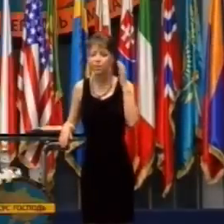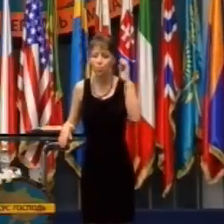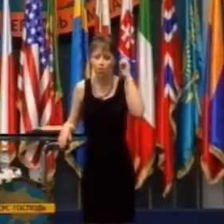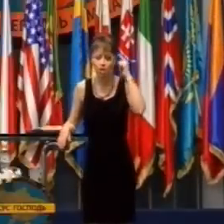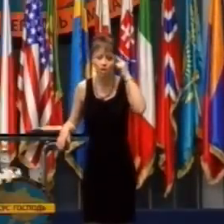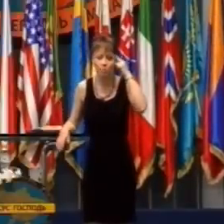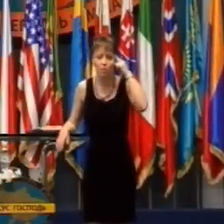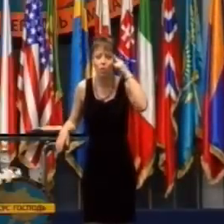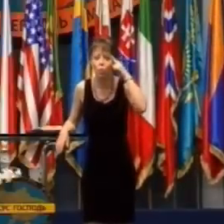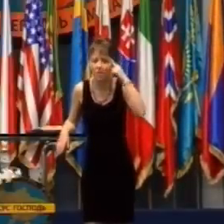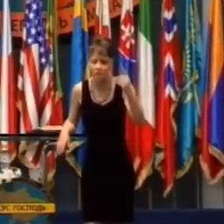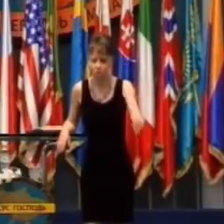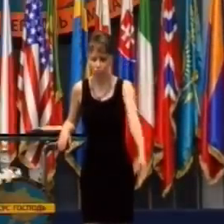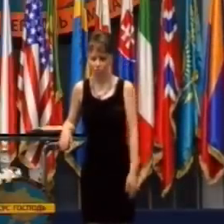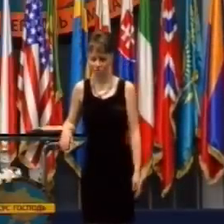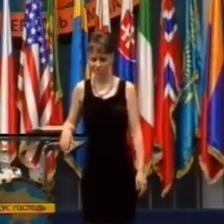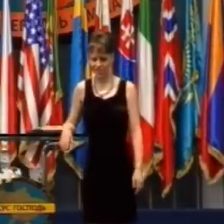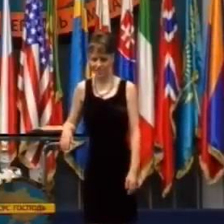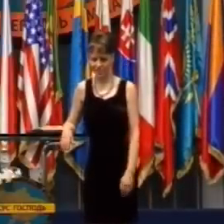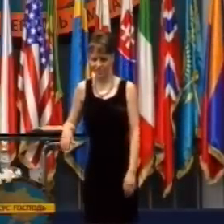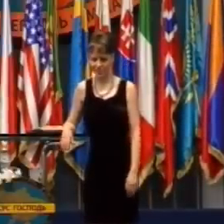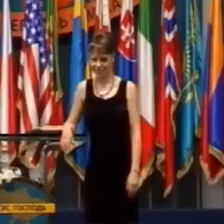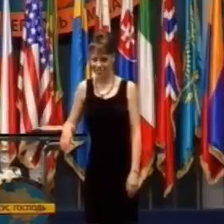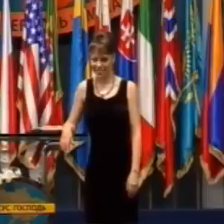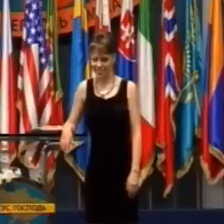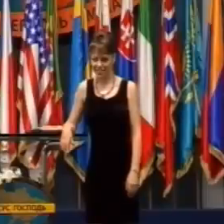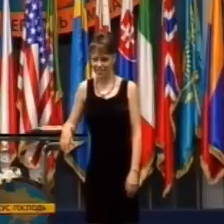Nedokážete premýšľať o zázraku.